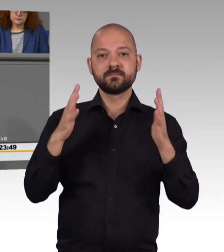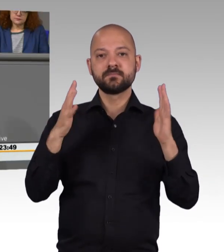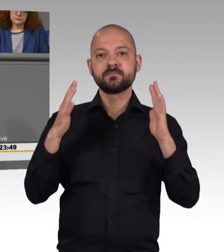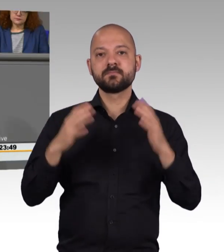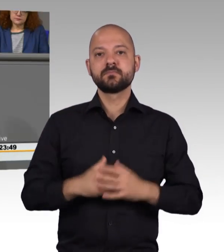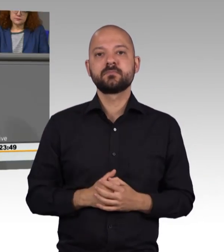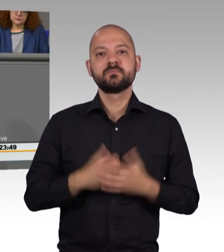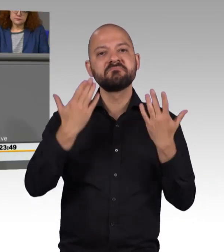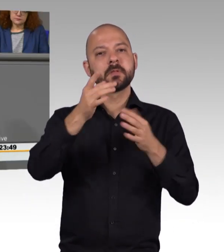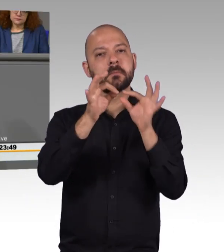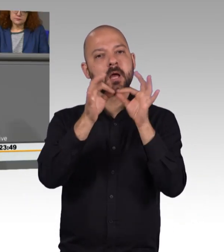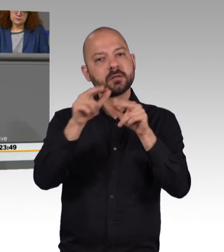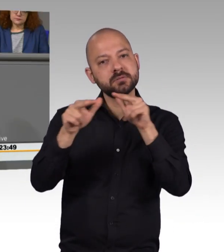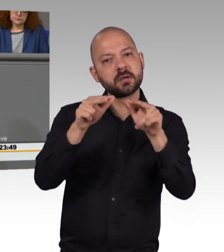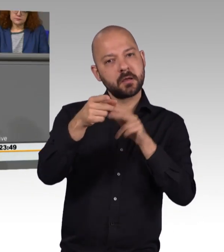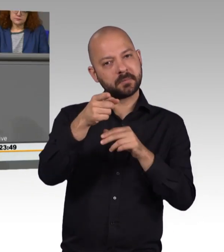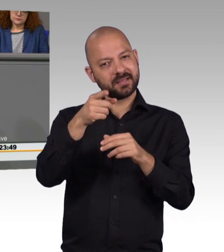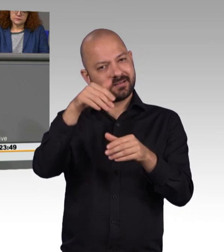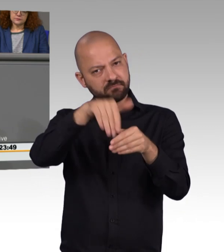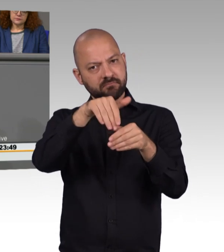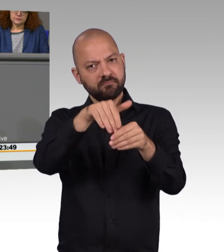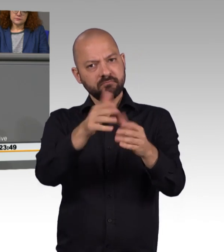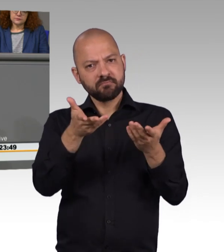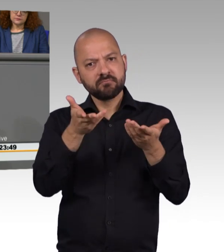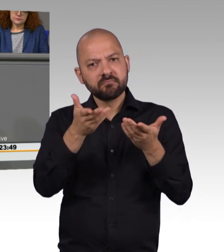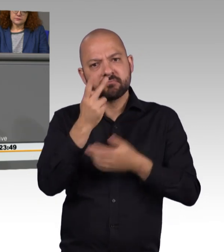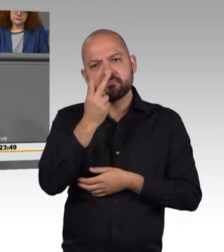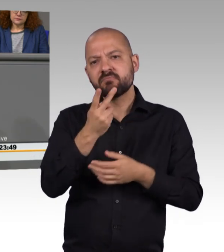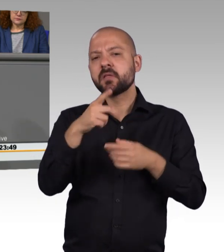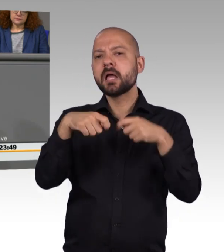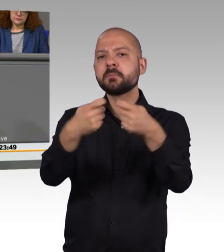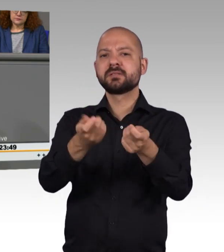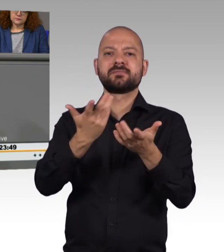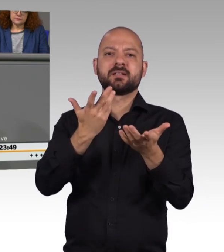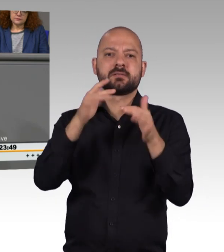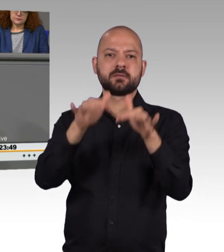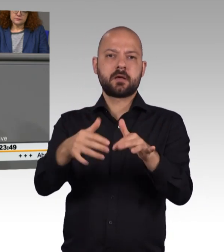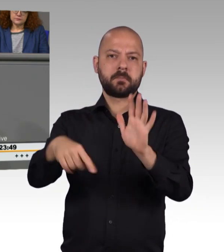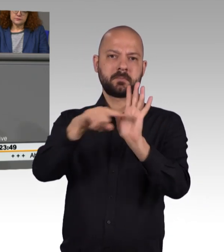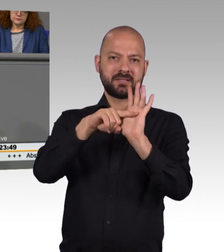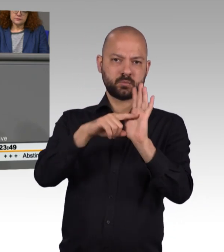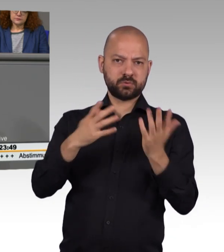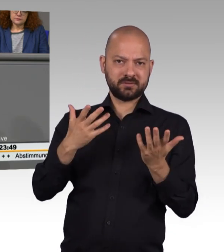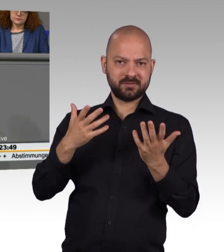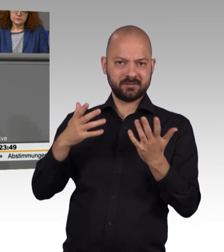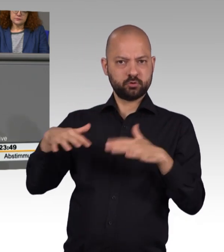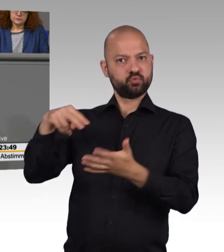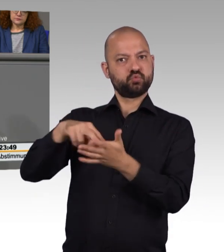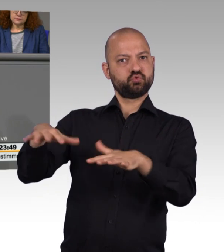vor vorsehen, um im Grunde doch wieder zu einem Minus gegenüber dem Zustand zu kommen, die Wahlrechtsausschlüsse ersatzlos abzuschaffen,